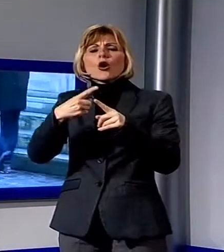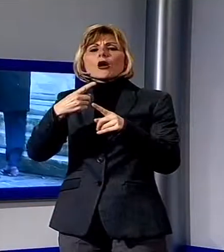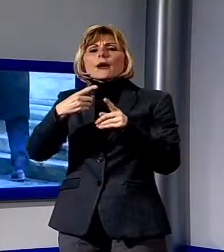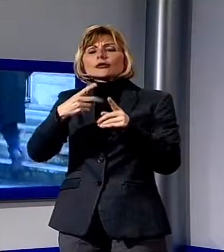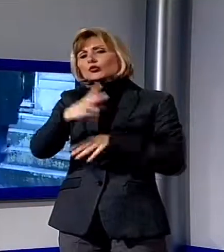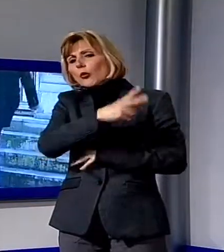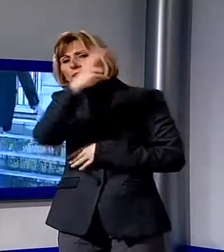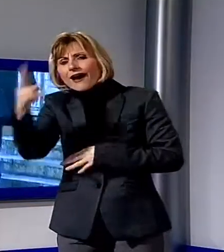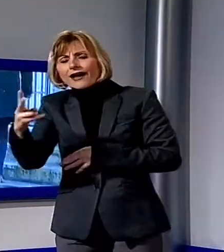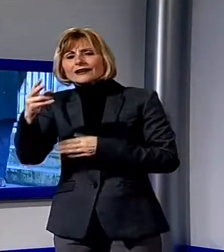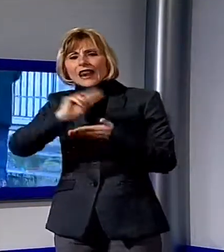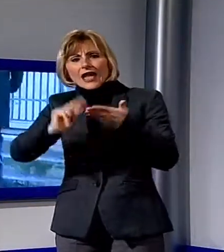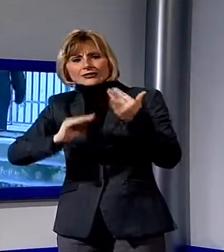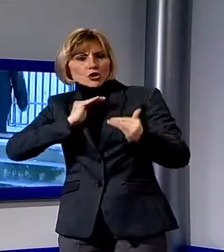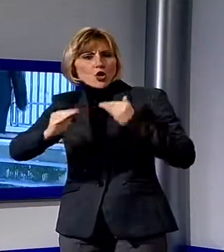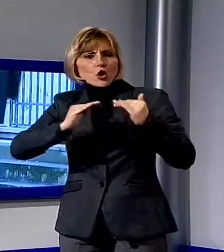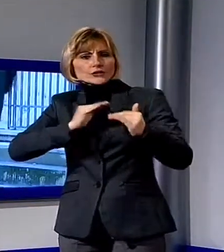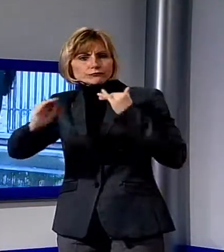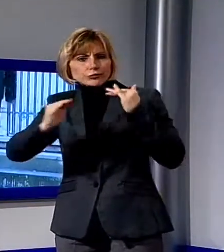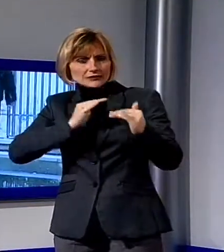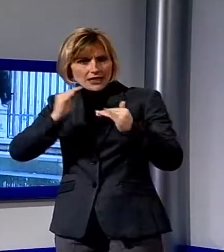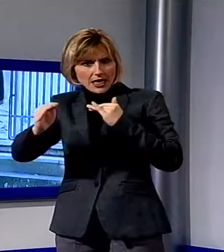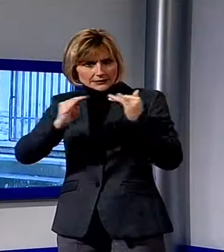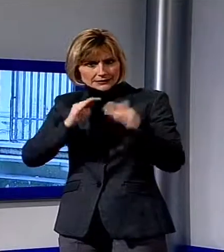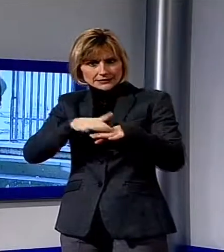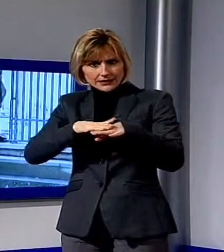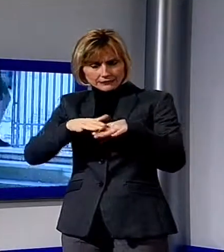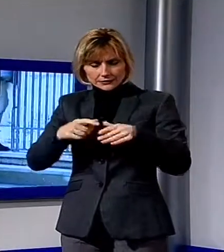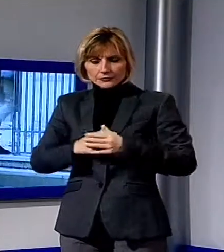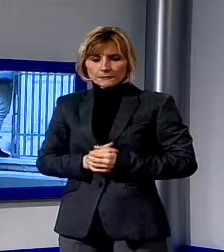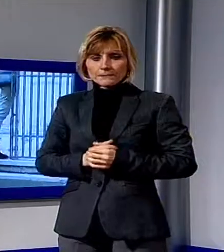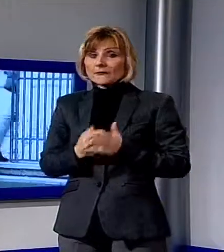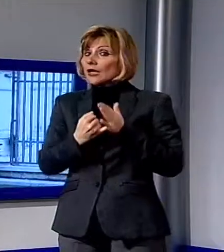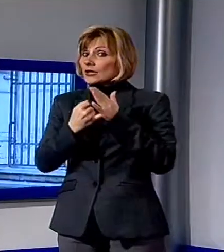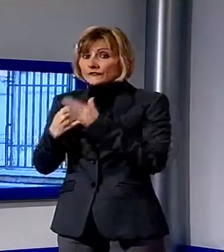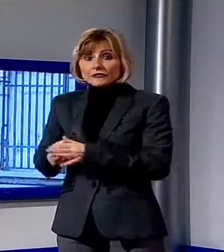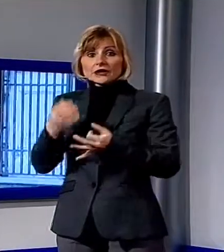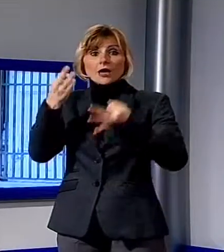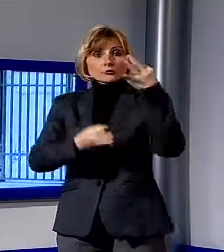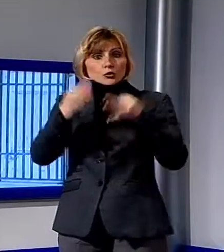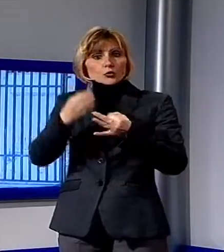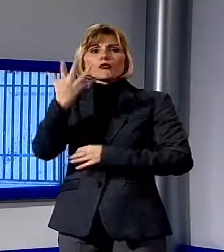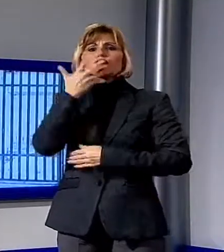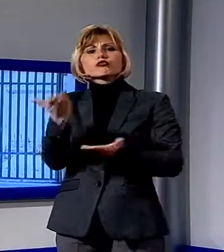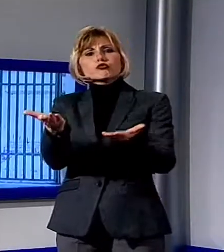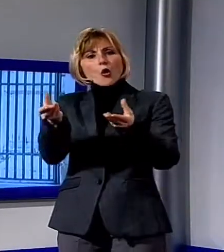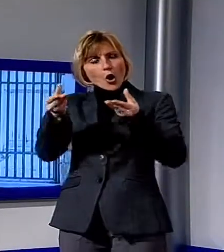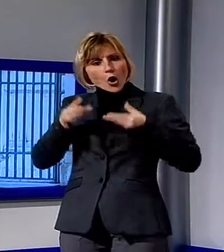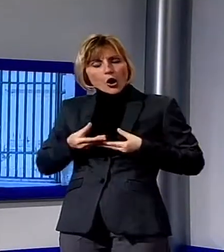comandante nel corso degli ultimi due anni e mezzo circa di servizio. Infine la Procura ha acquisito anche i titoli di accesso al concorso indetto dal